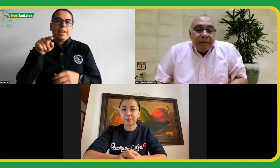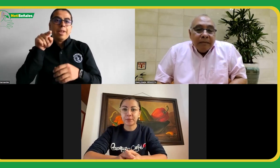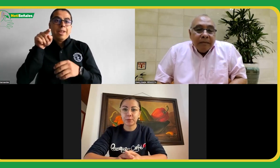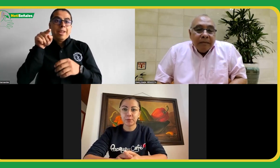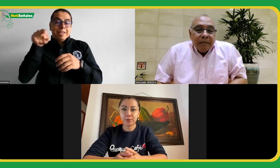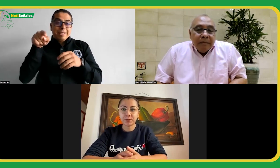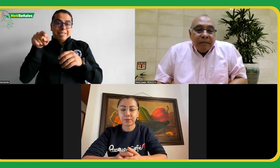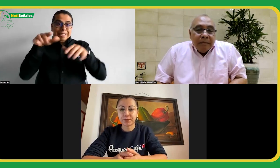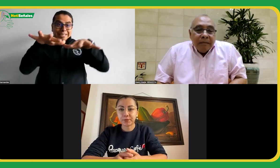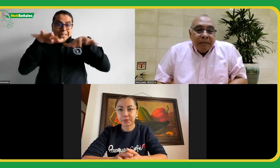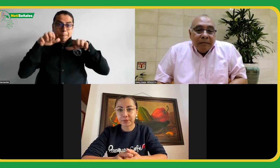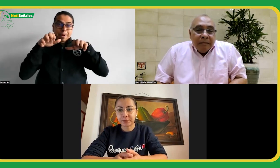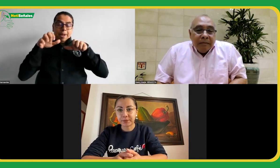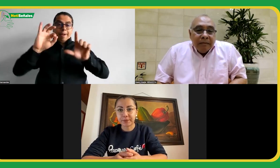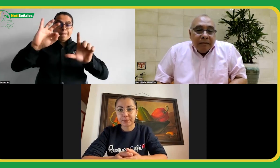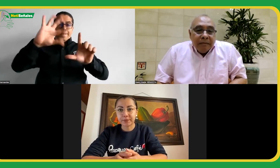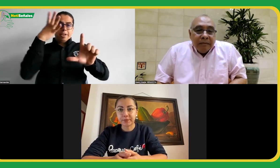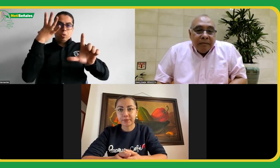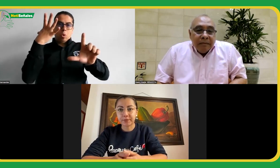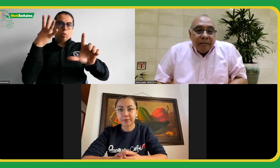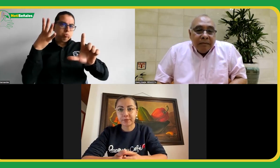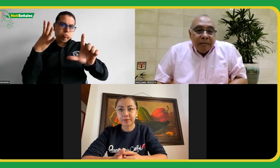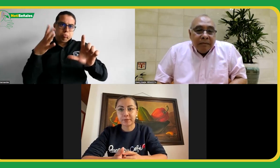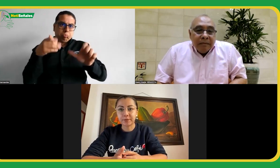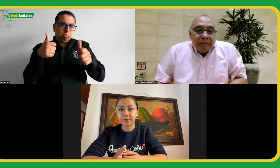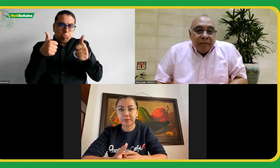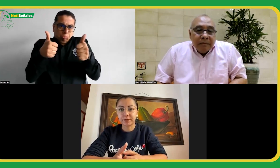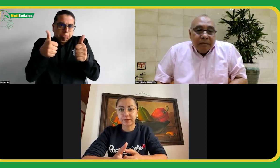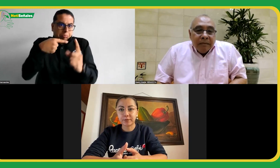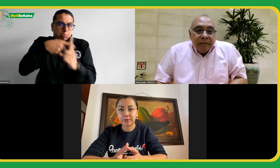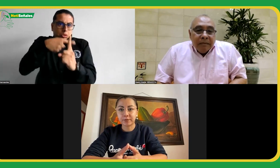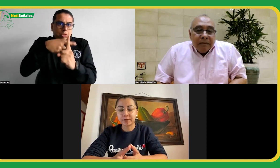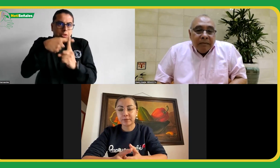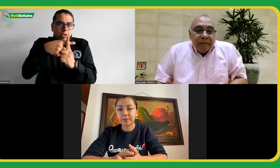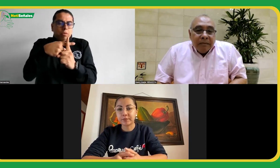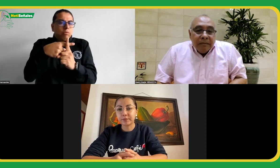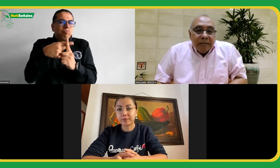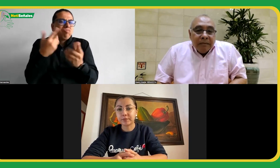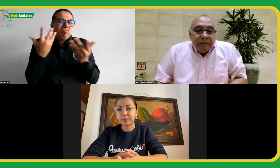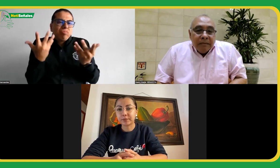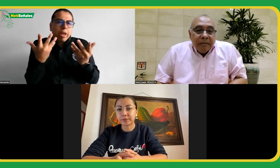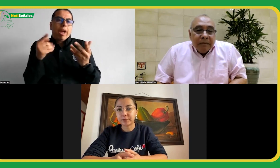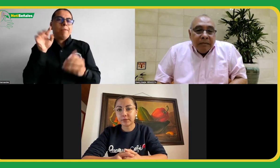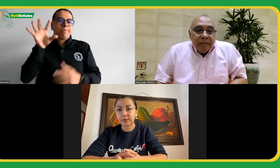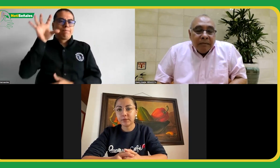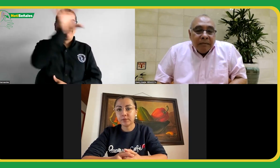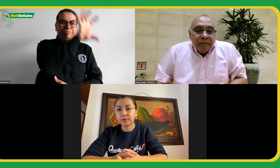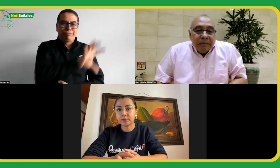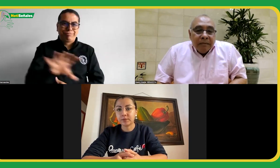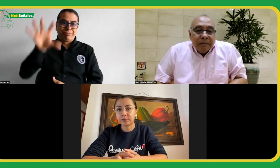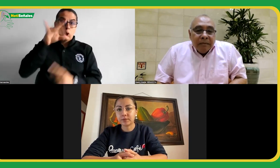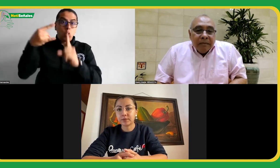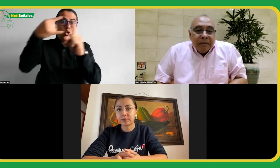la asamblea virtual fue algo muy positivo. En la sala de Zoom había representación de